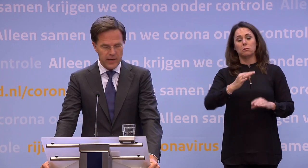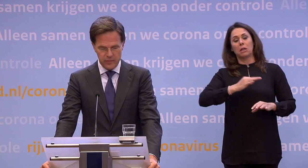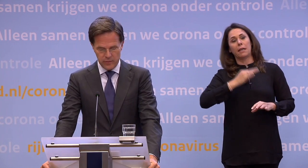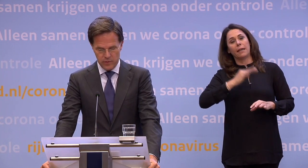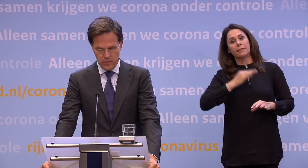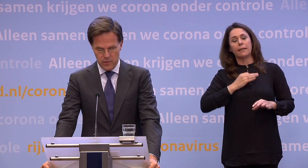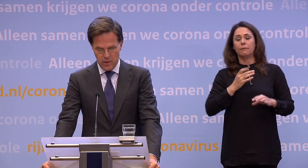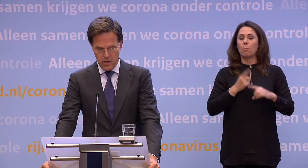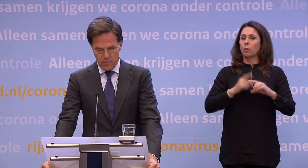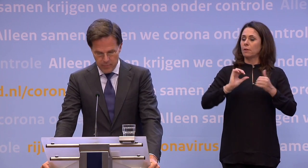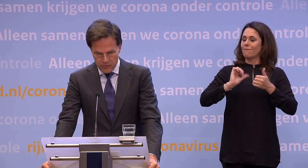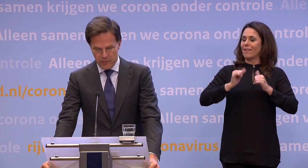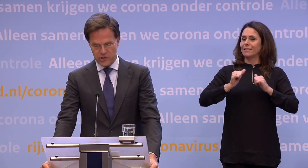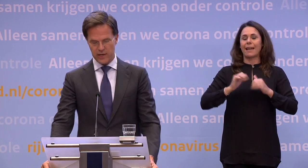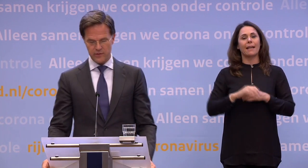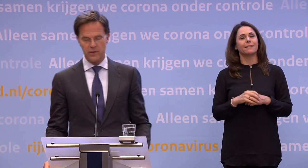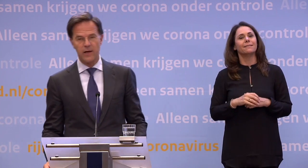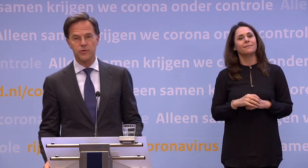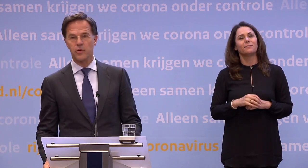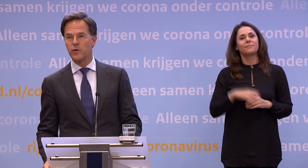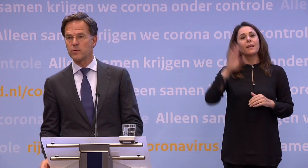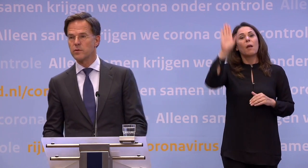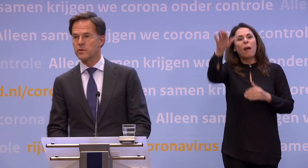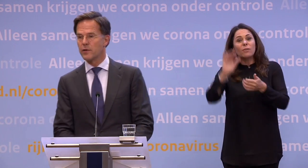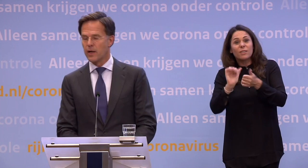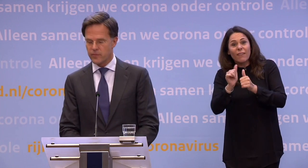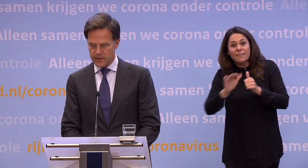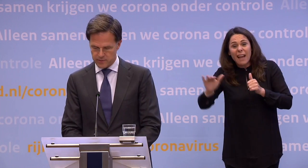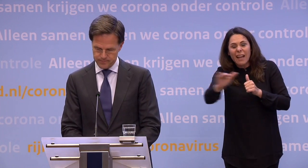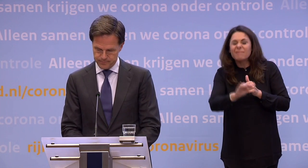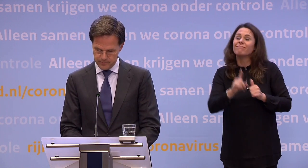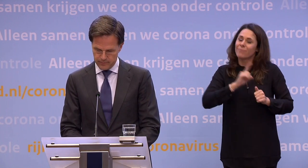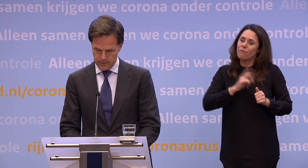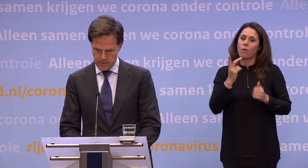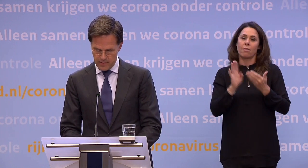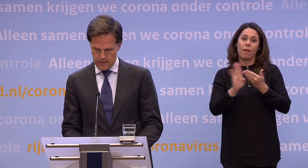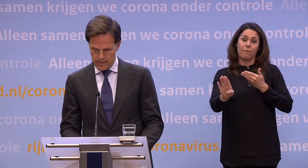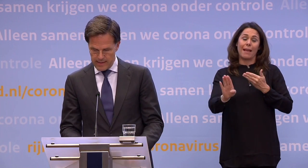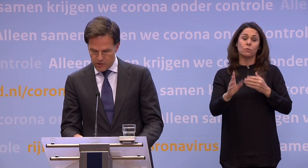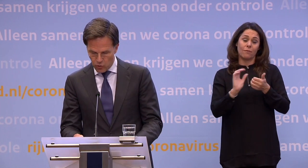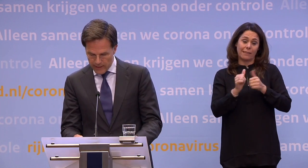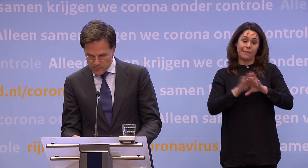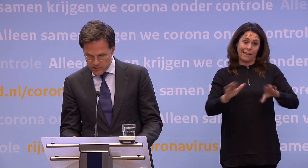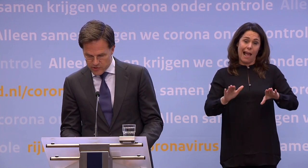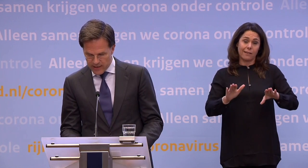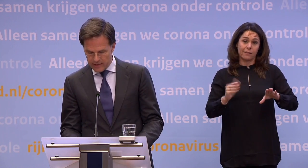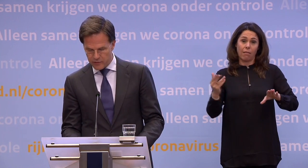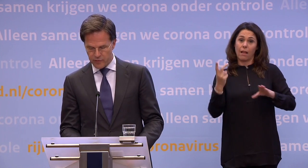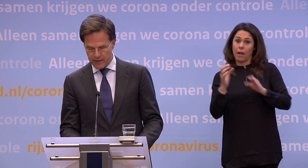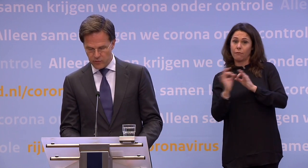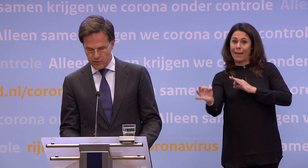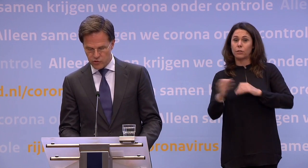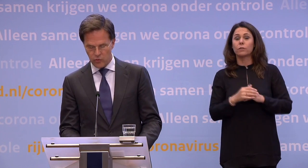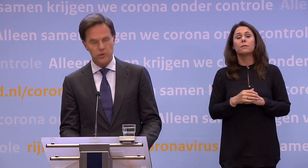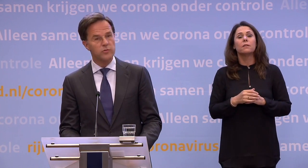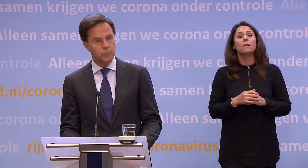in wedstrijdspond. Buiten de wedstrijd geldt gewoon de anderhalve meter. Het is goed expliciet te zeggen dat